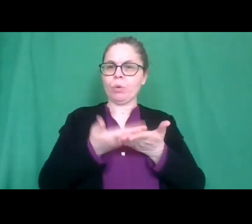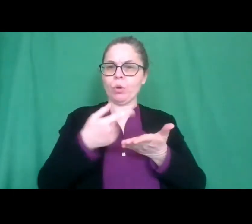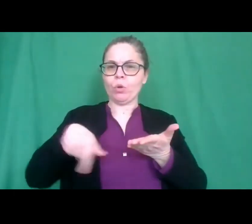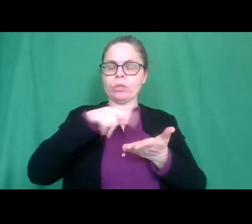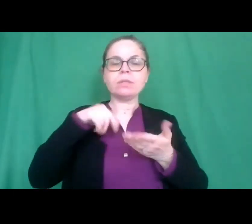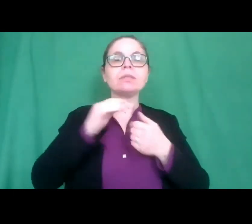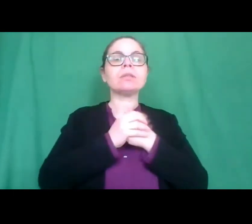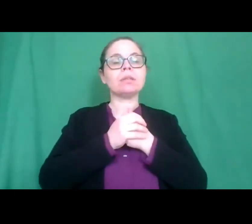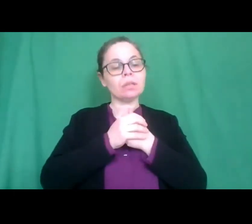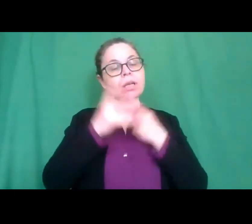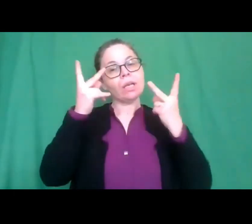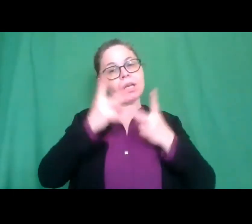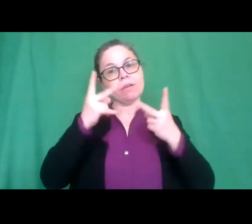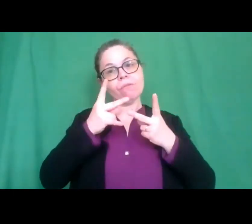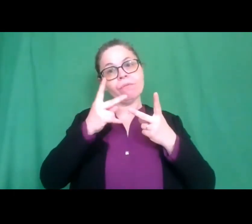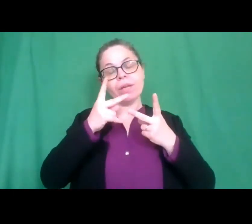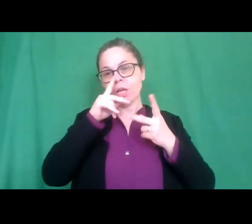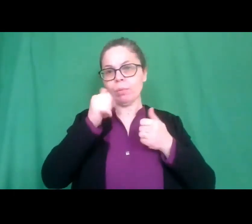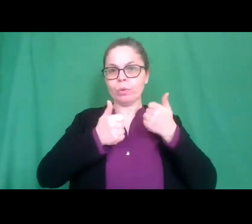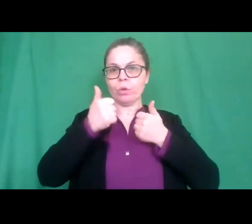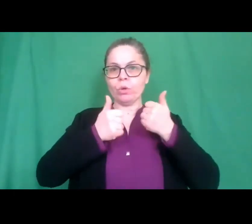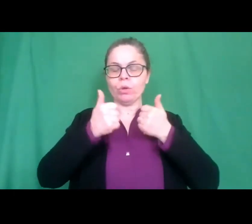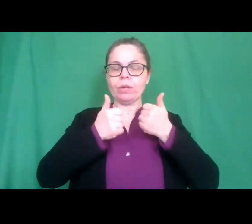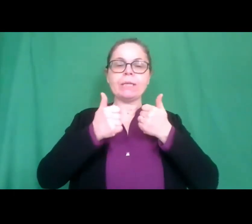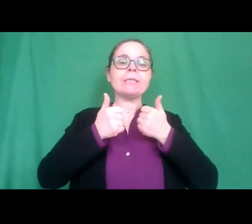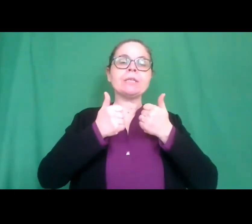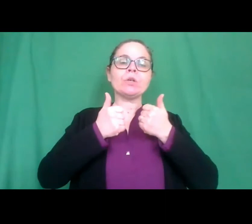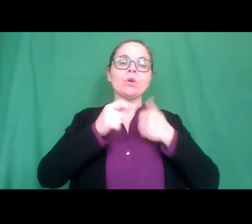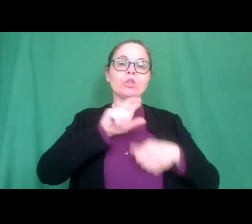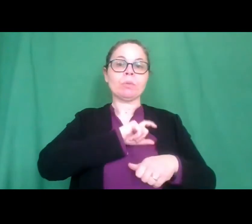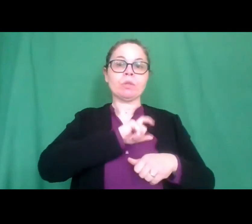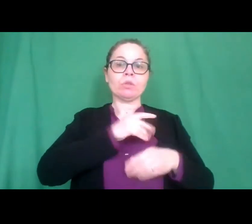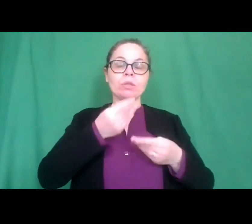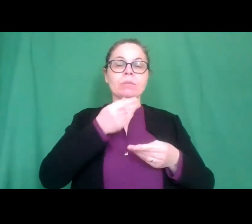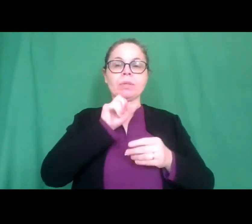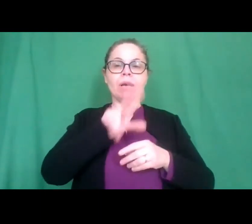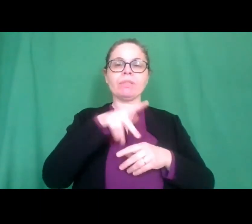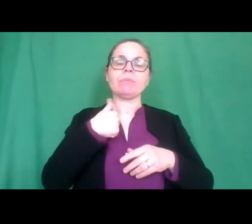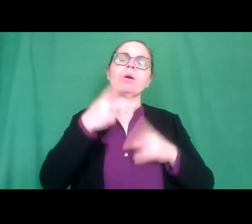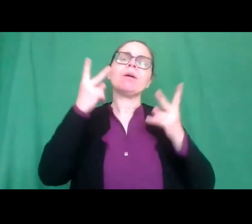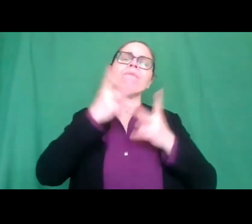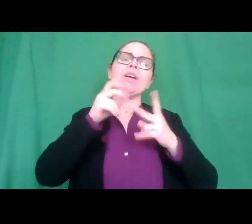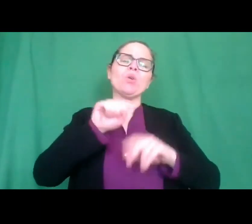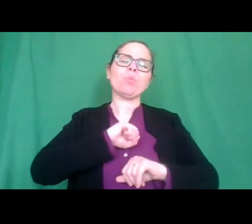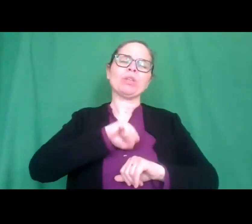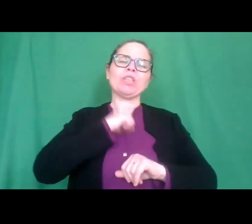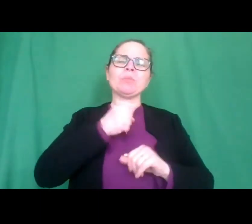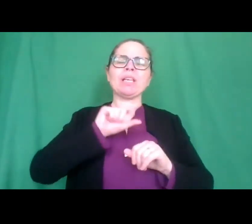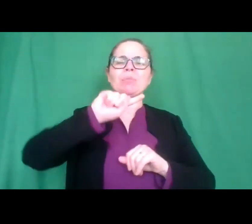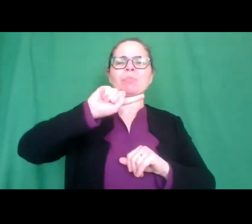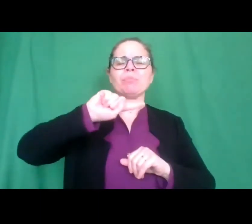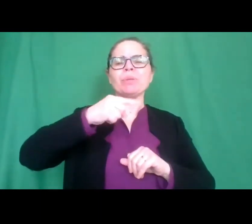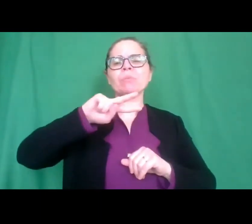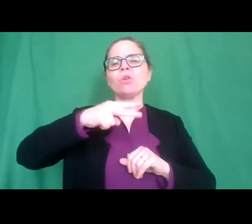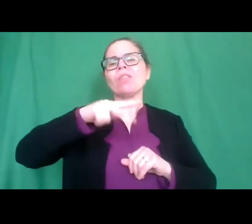dare le classifiche devo dire che ci dispiace un po' dare la classifica perché veramente le tante